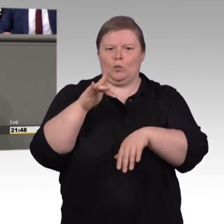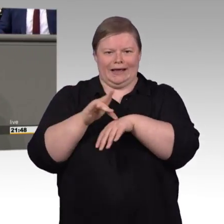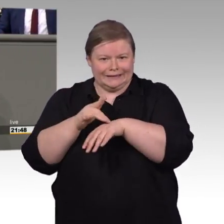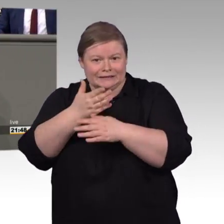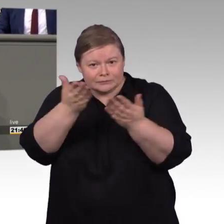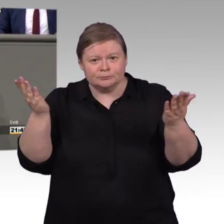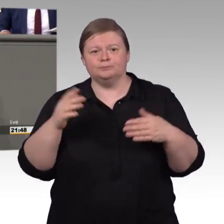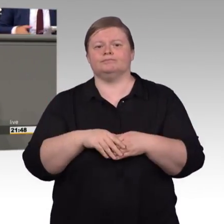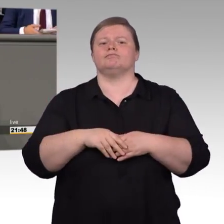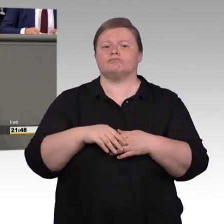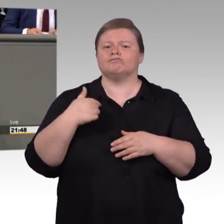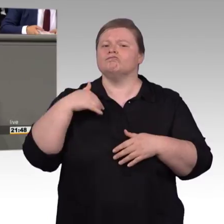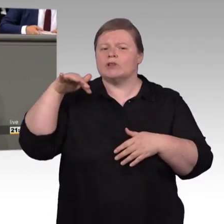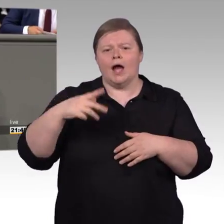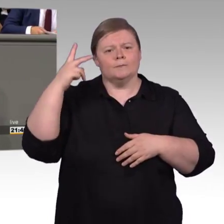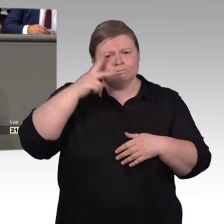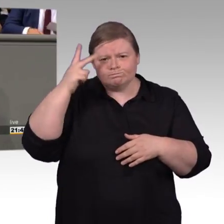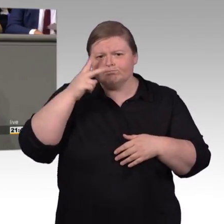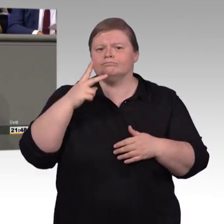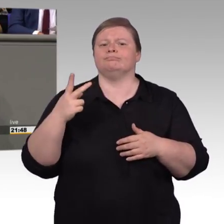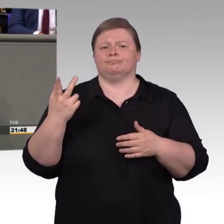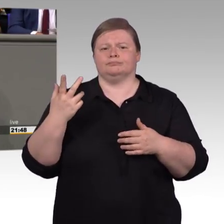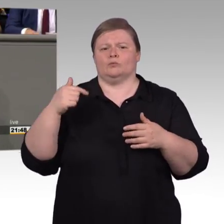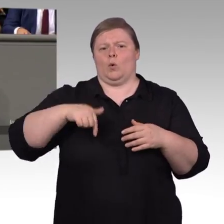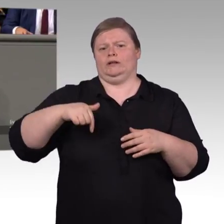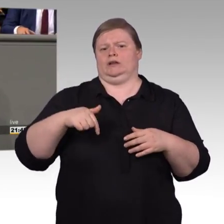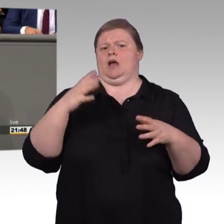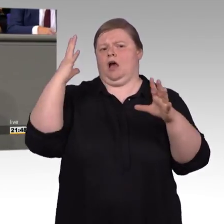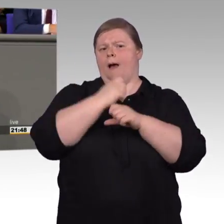Deshalb habe ich vorhin nochmal auf mein Blatt geguckt und habe jetzt tatsächlich die Richtlinie.